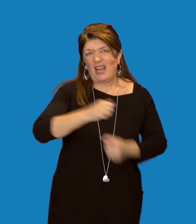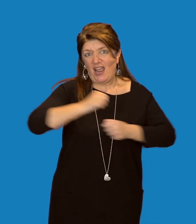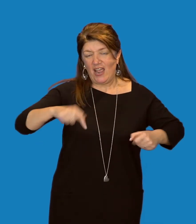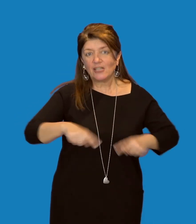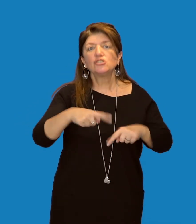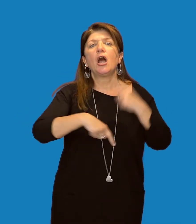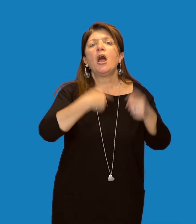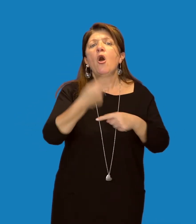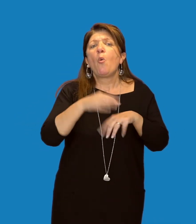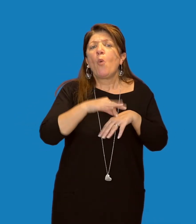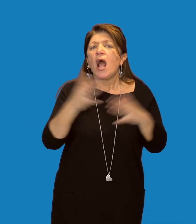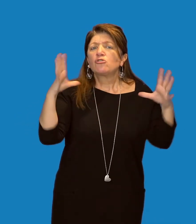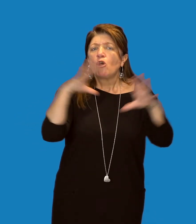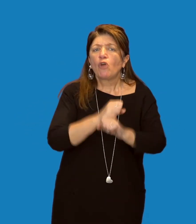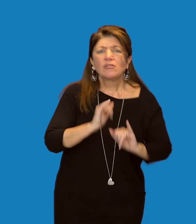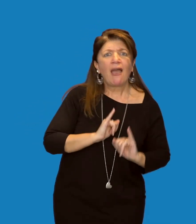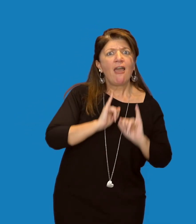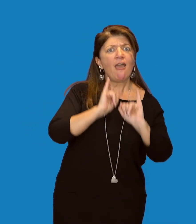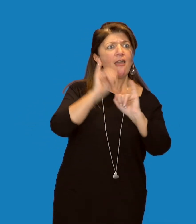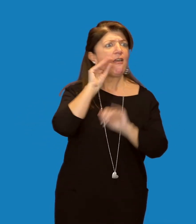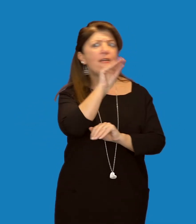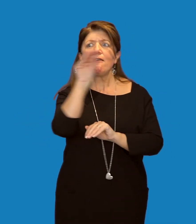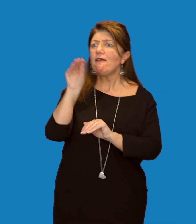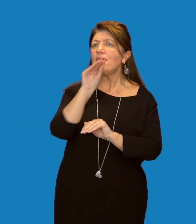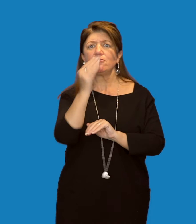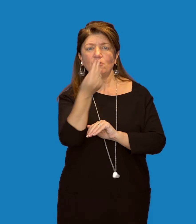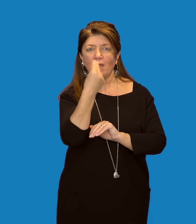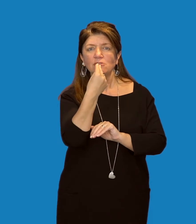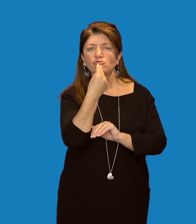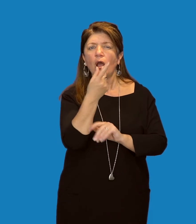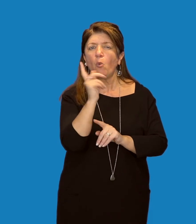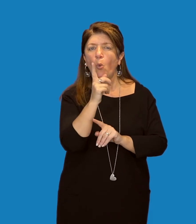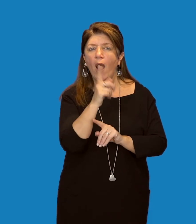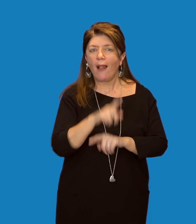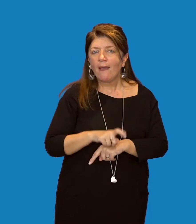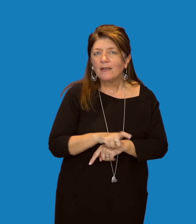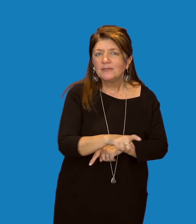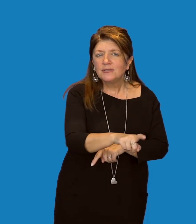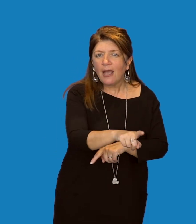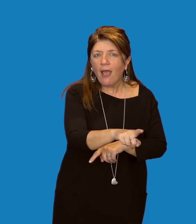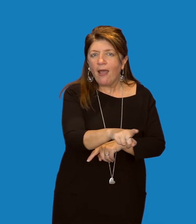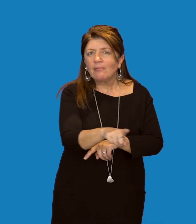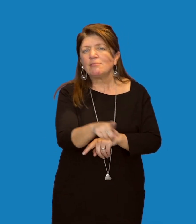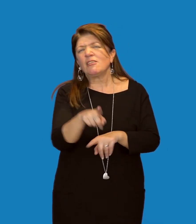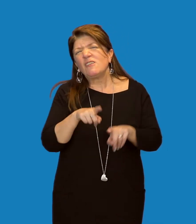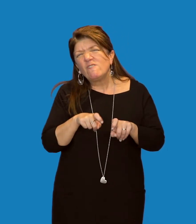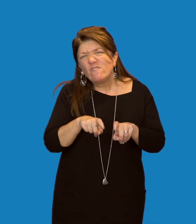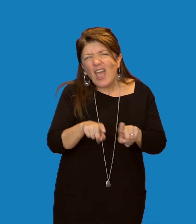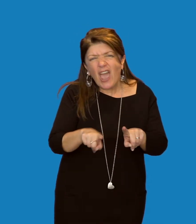durante le uscite notturne della Tana è costituito da insetti, larve, vermi, lumache,